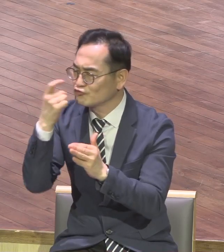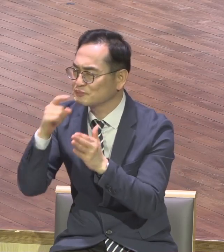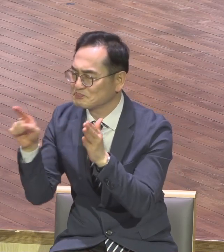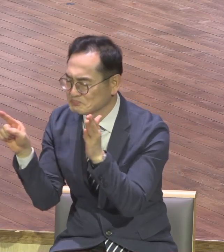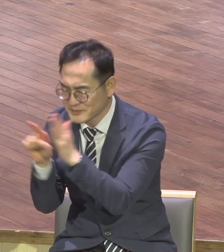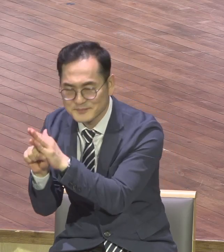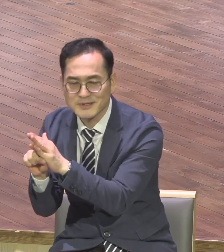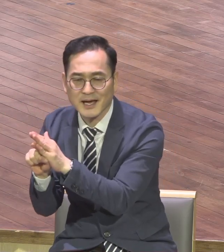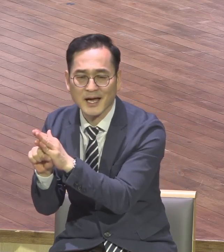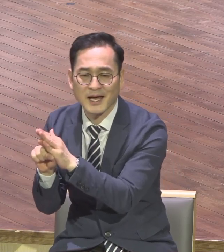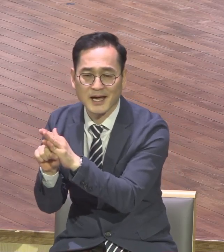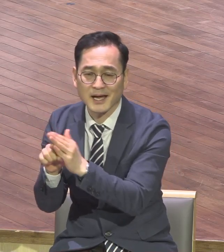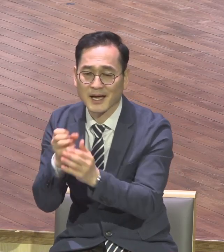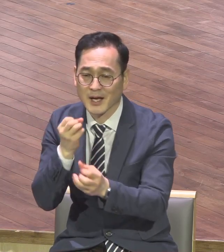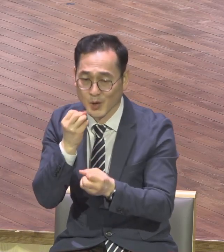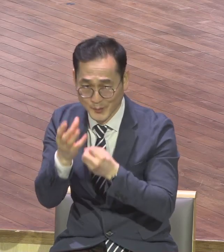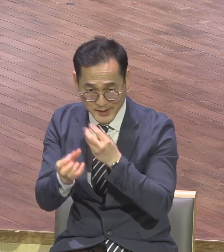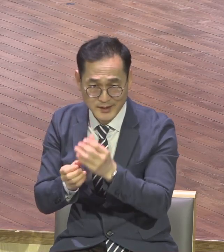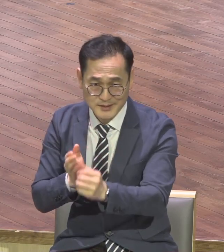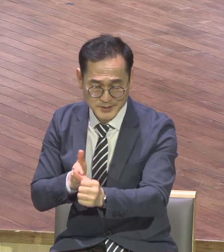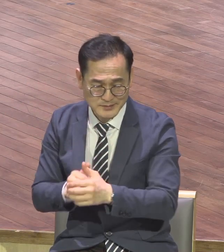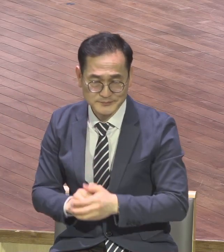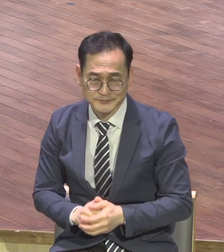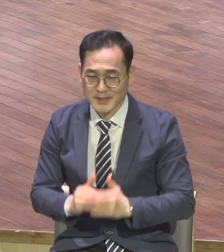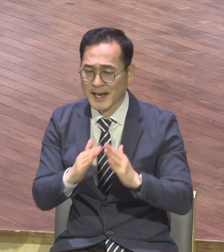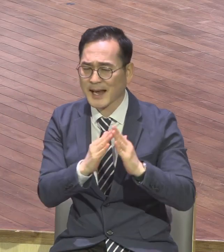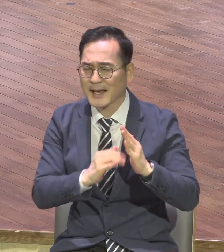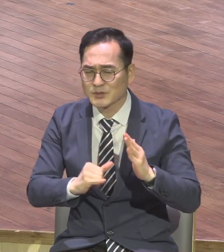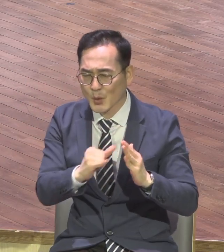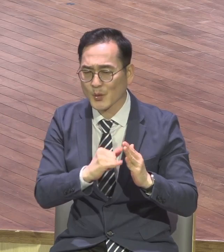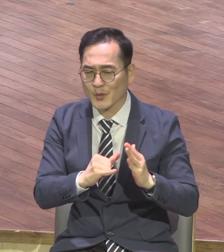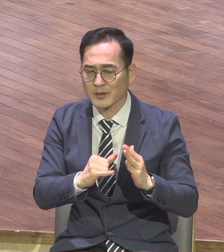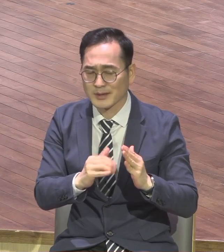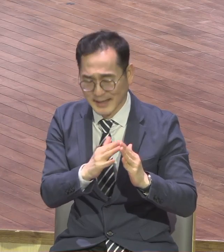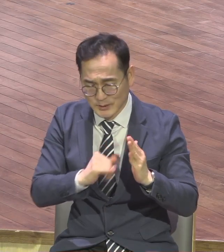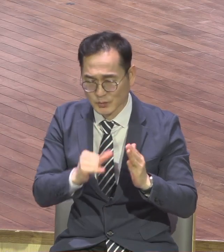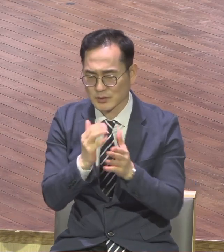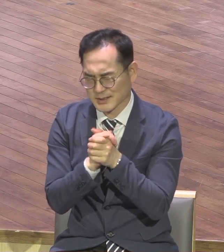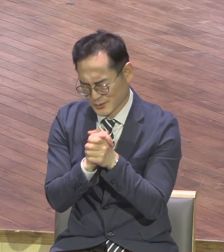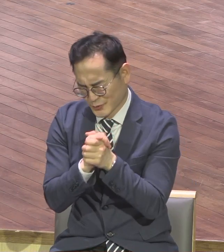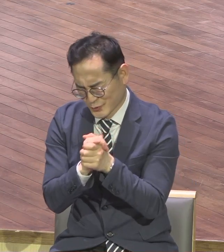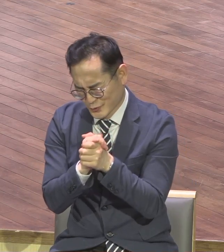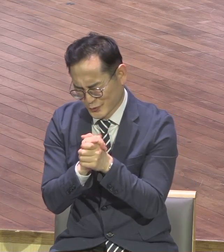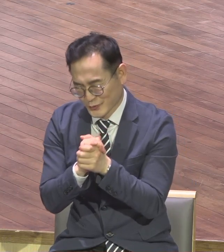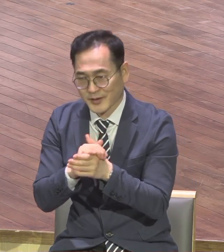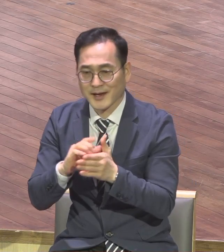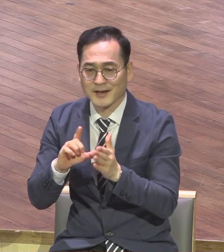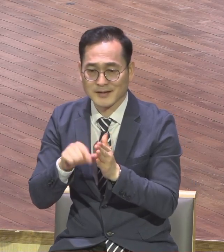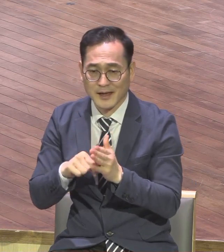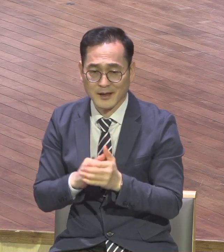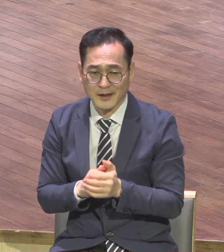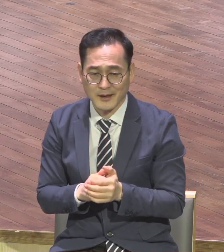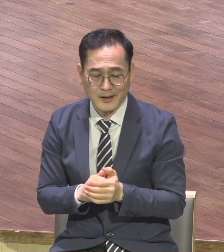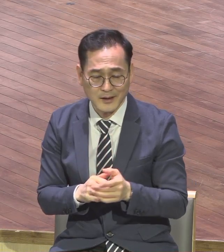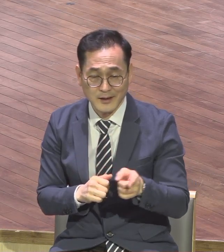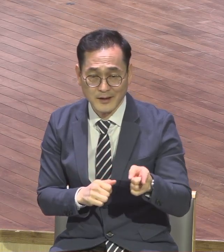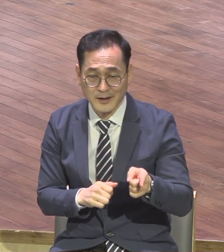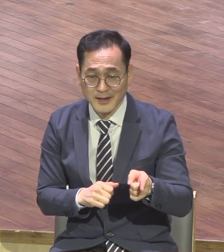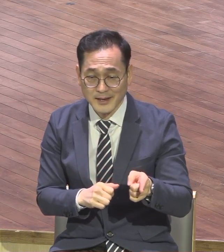과정이에요 과정이에요 이렇게 부르실 때 하나님 말씀하신 70년 70년 우리 70년까지 못 살기 때문에 70년까지